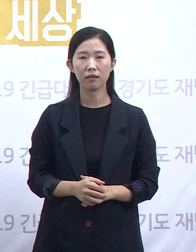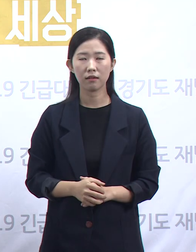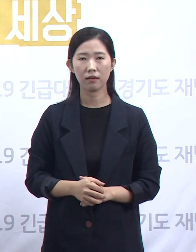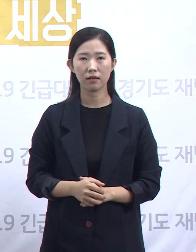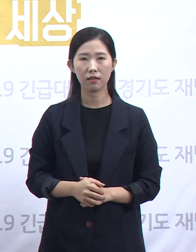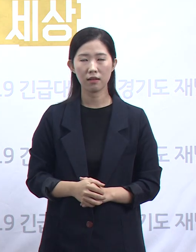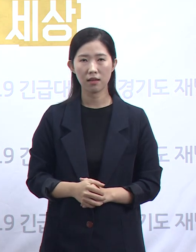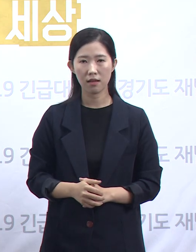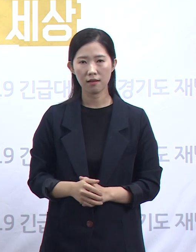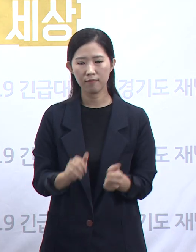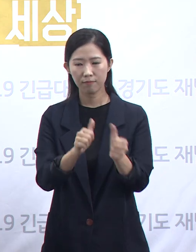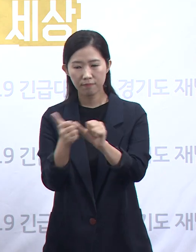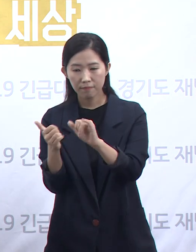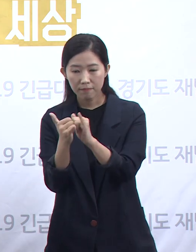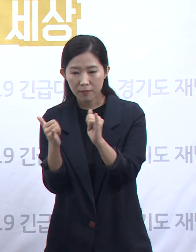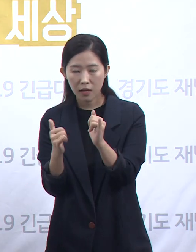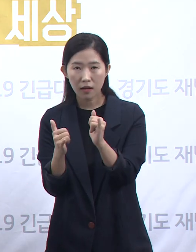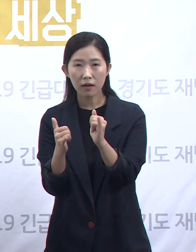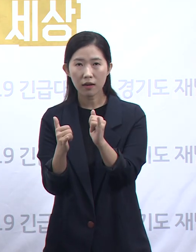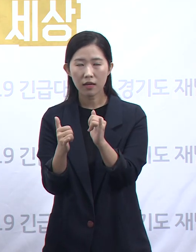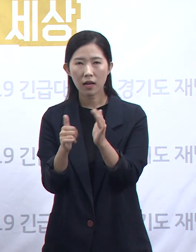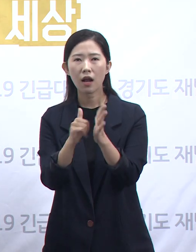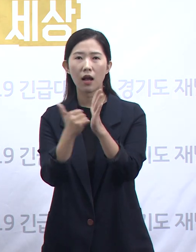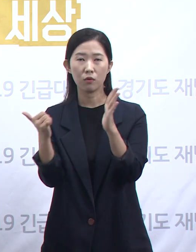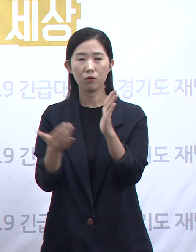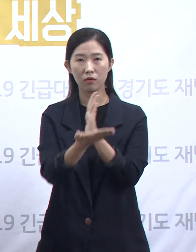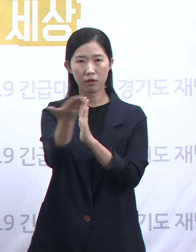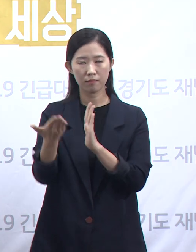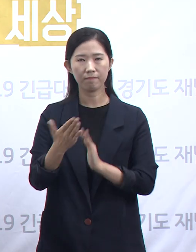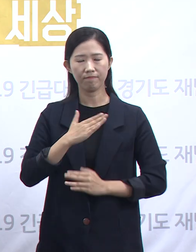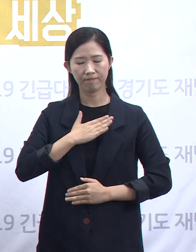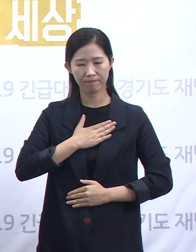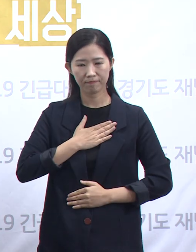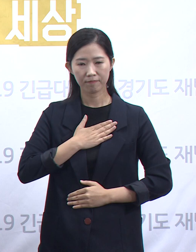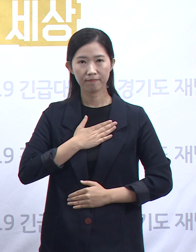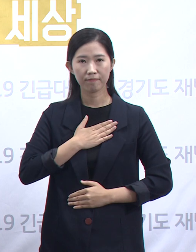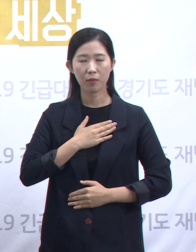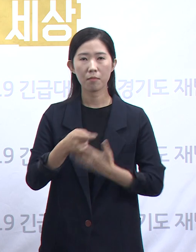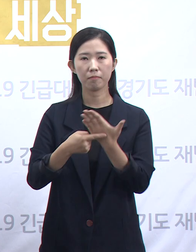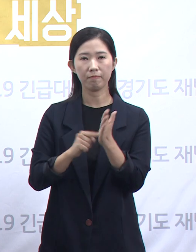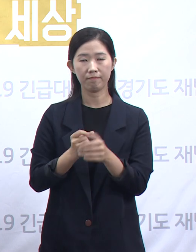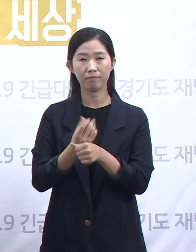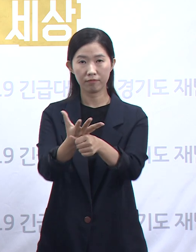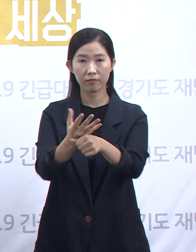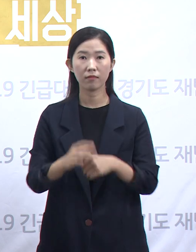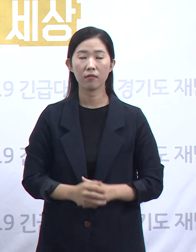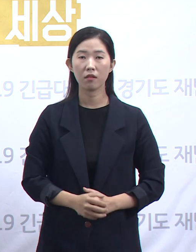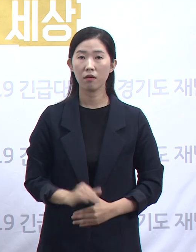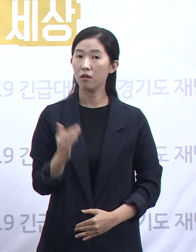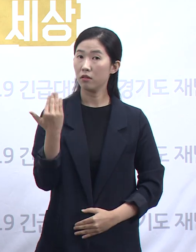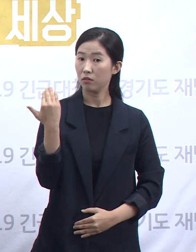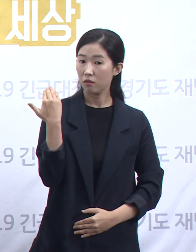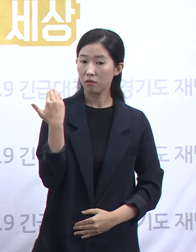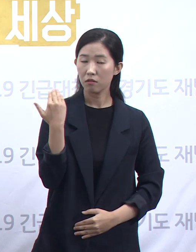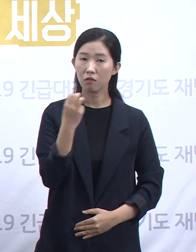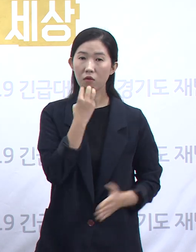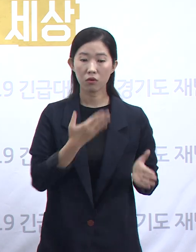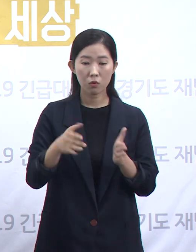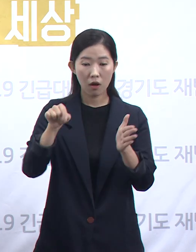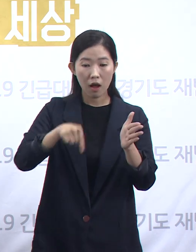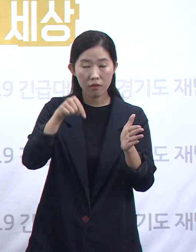유가족들께 의뢰의 말씀을 전합니다. 최근 도내 확진자 수가 50명 이하로 낮아졌습니다.